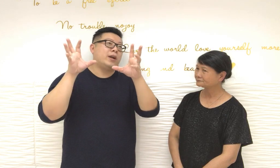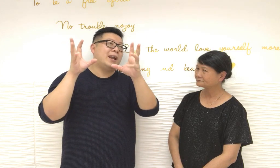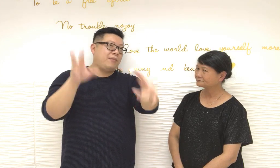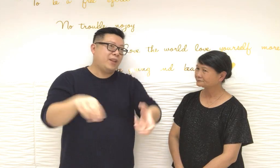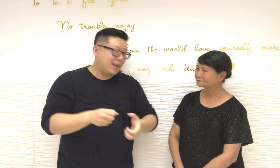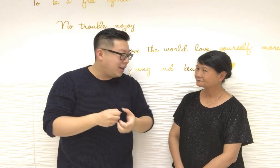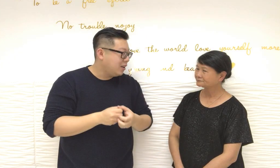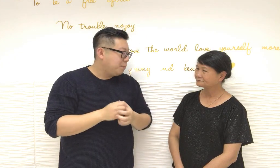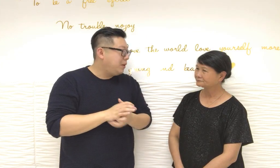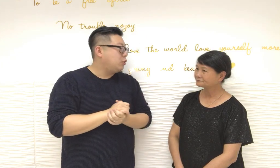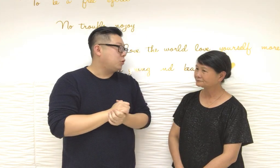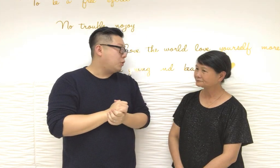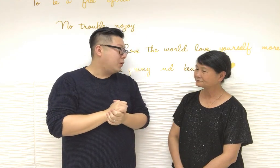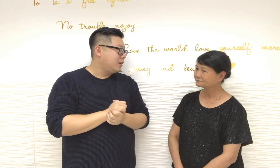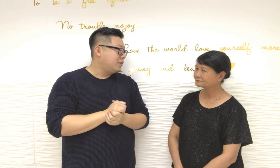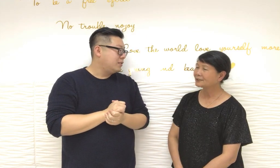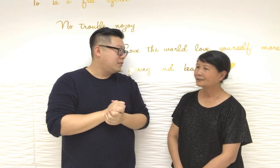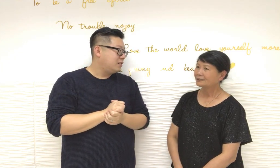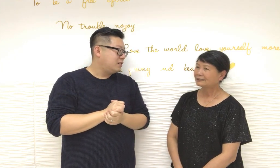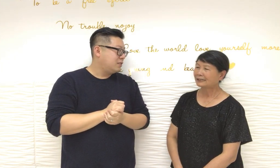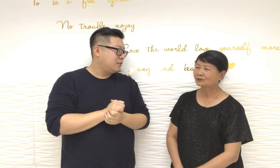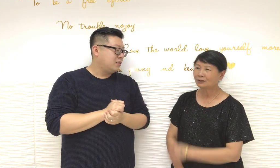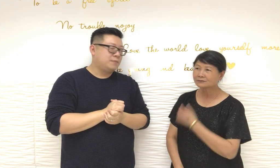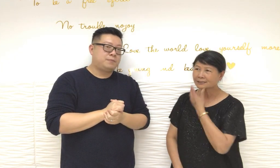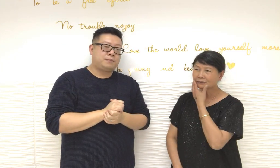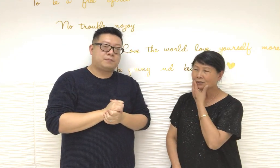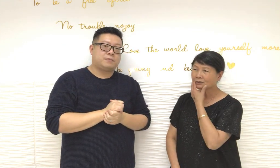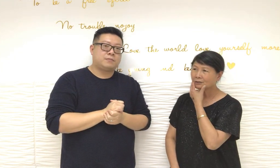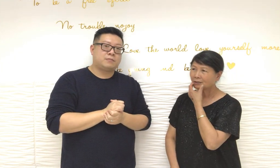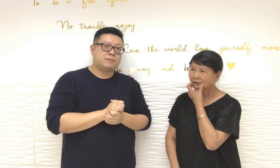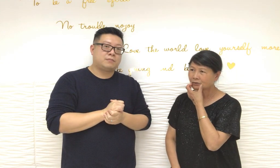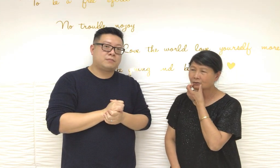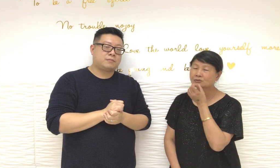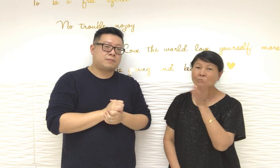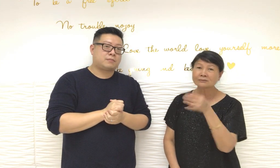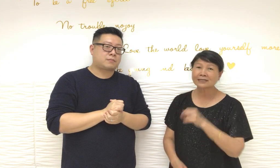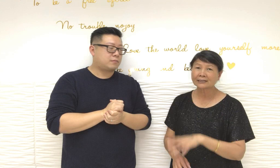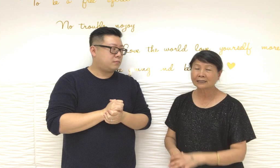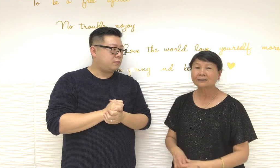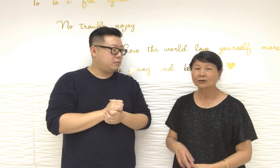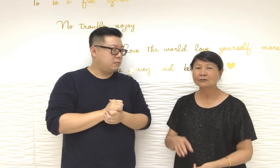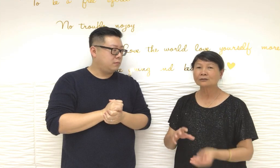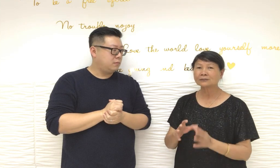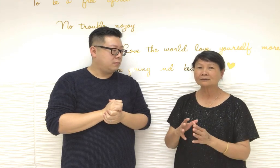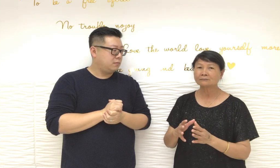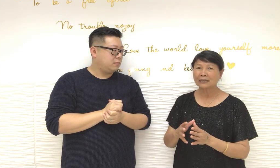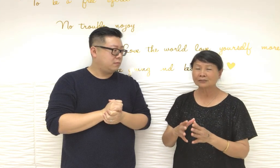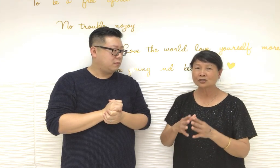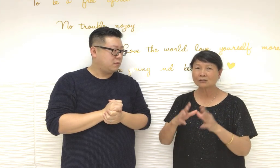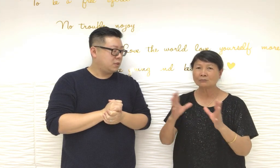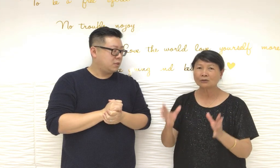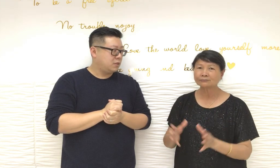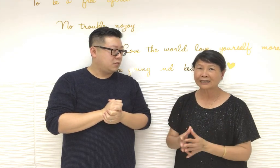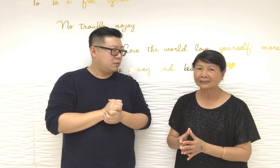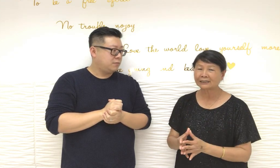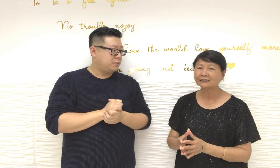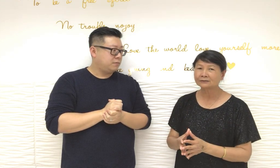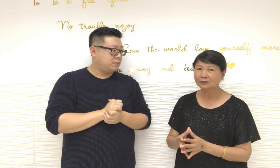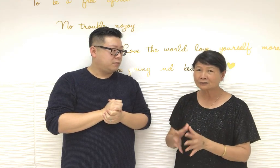的能力哪個最高講真句如果中性我覺得傷害沒有那麼大的當然